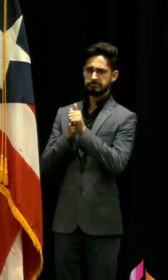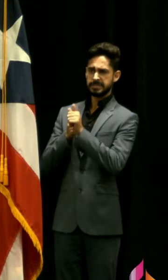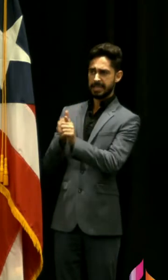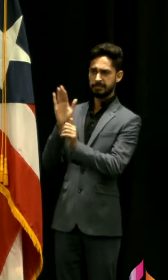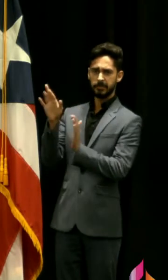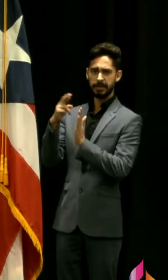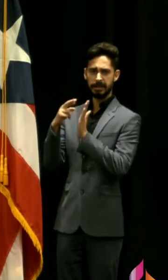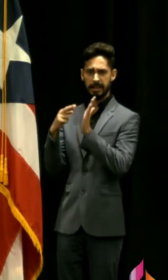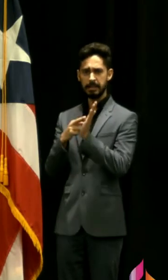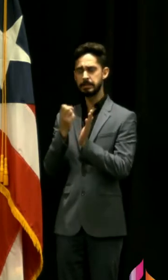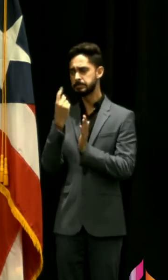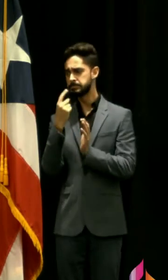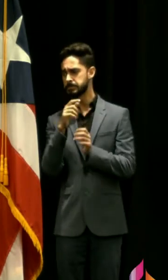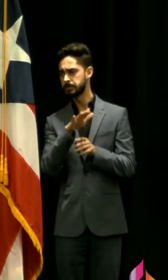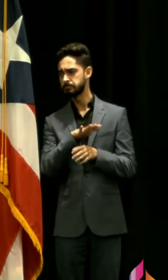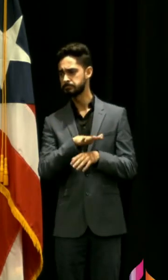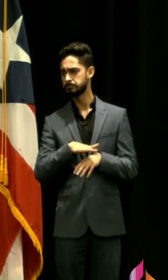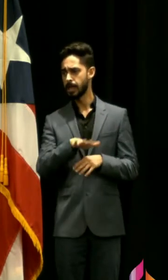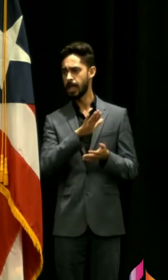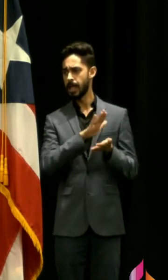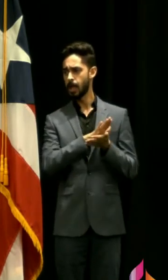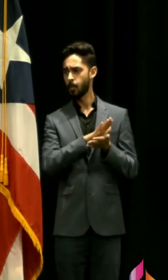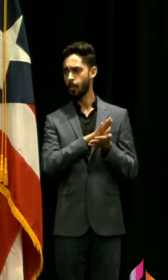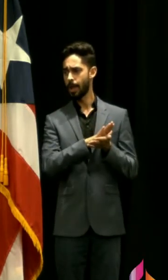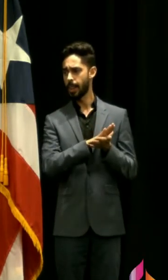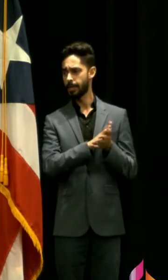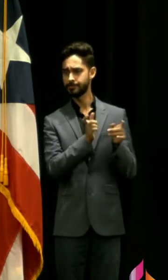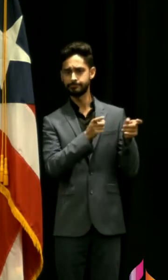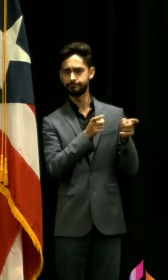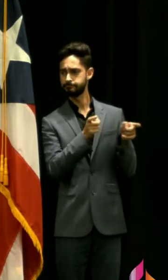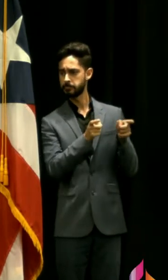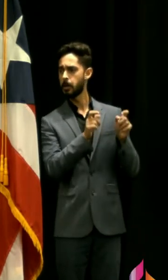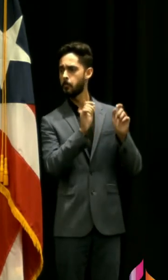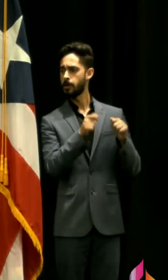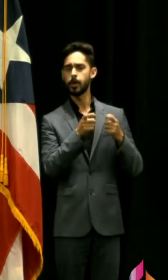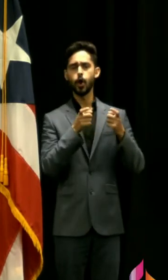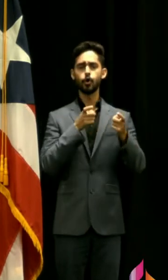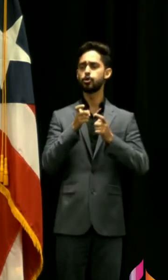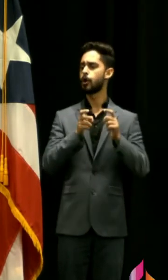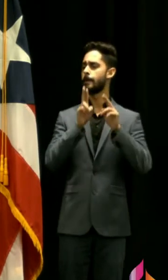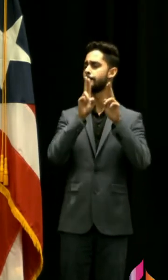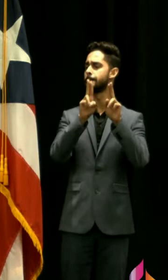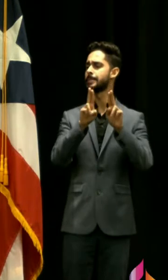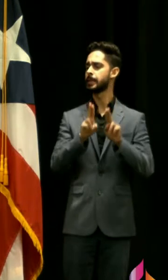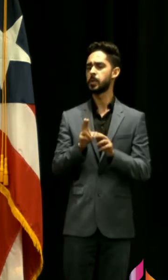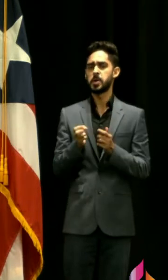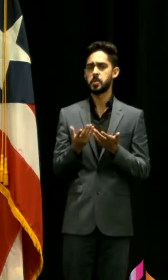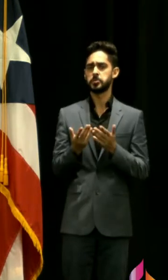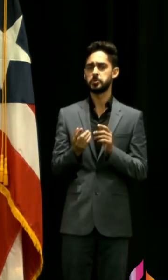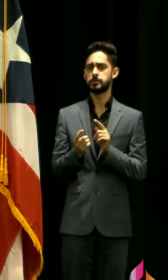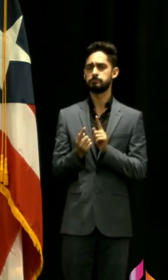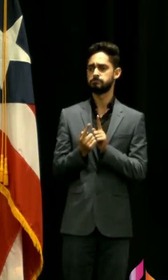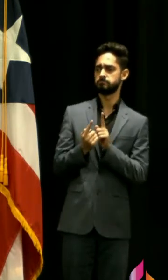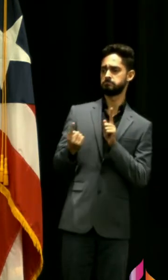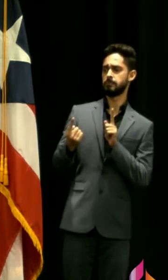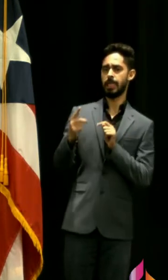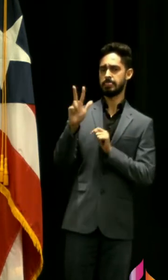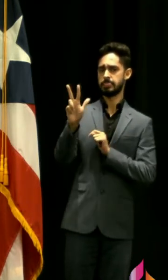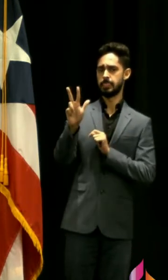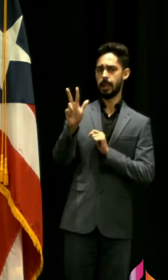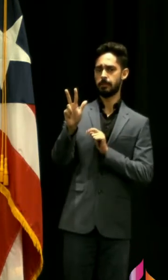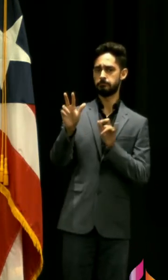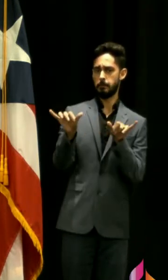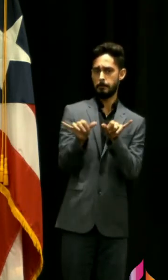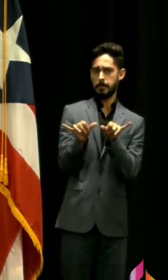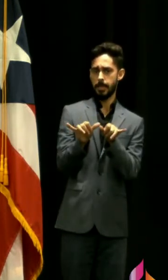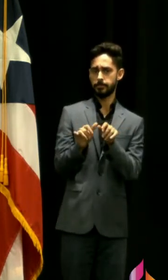donde el director escolar puede atender a la matrícula manteniendo una distancia mayor de los tres pies mínimo que dice